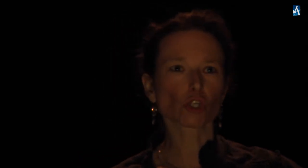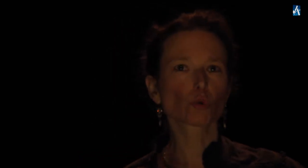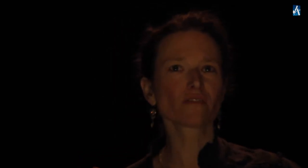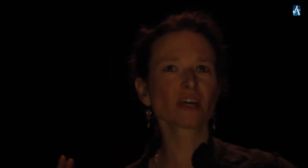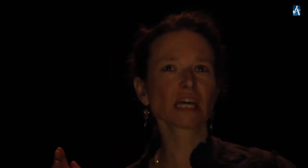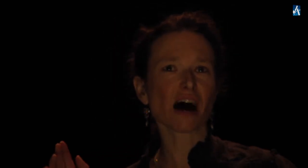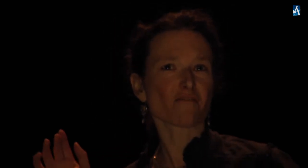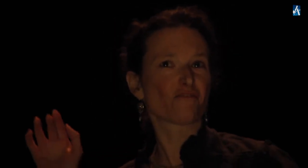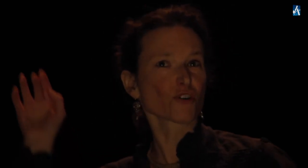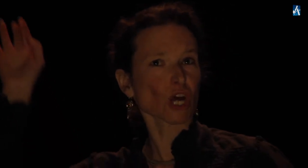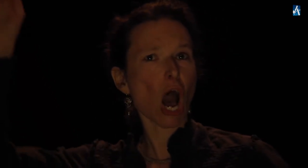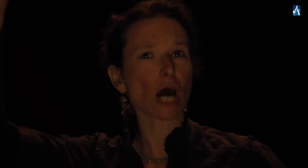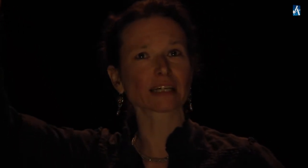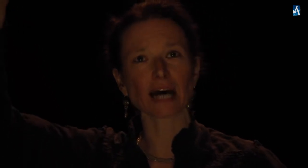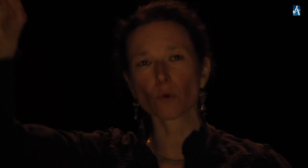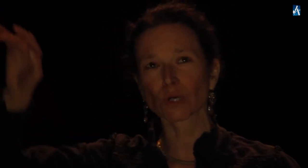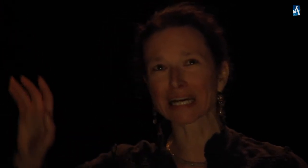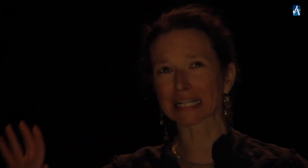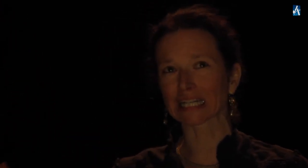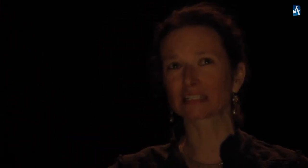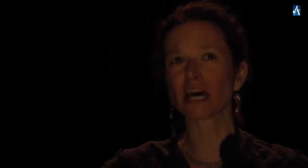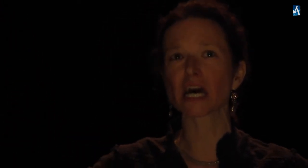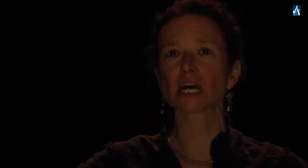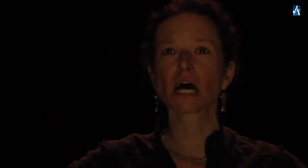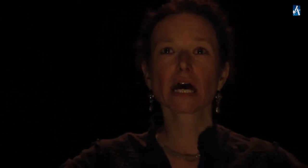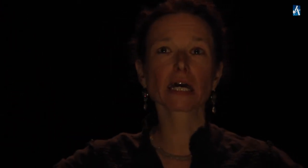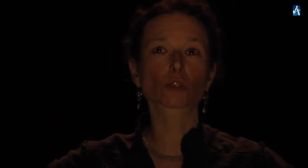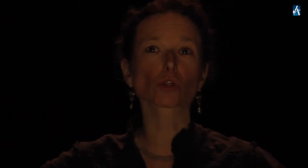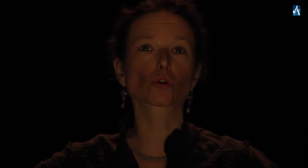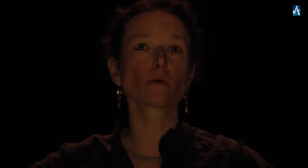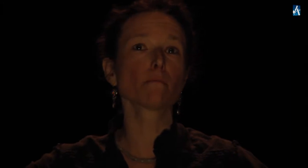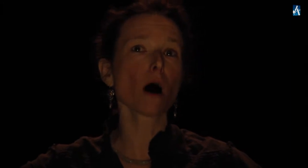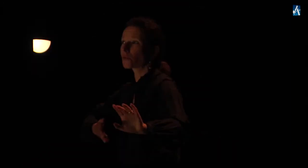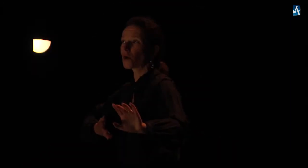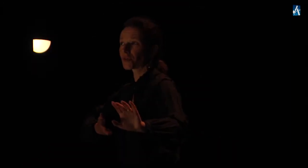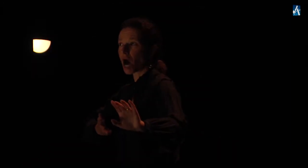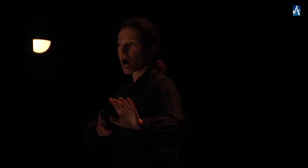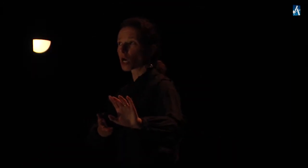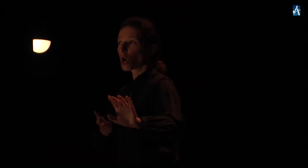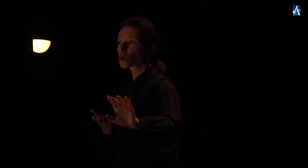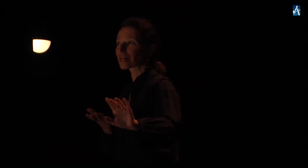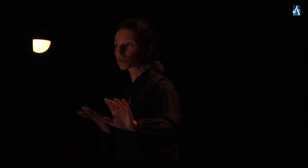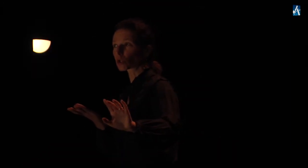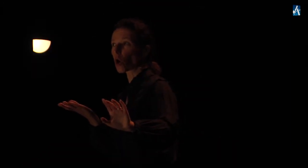suivit la fureur D'un amour irrité Et, dessus mon honneur Ousant trop